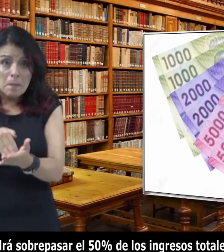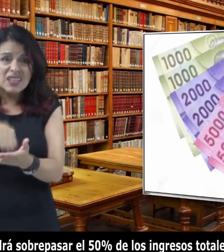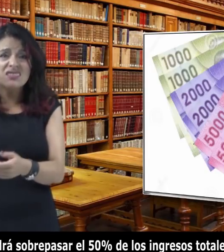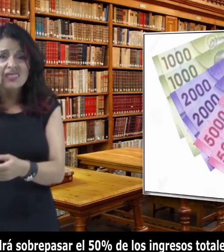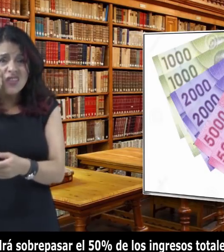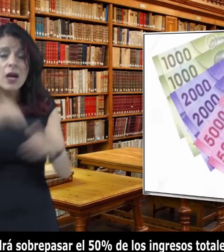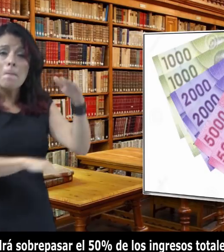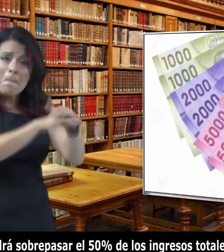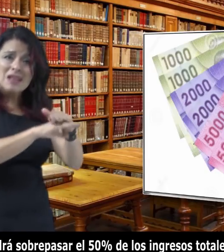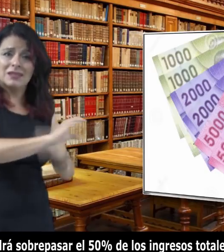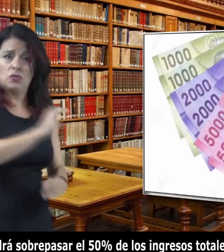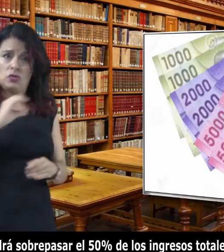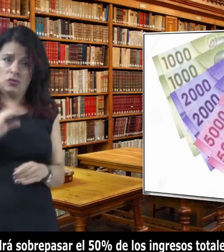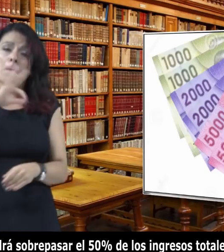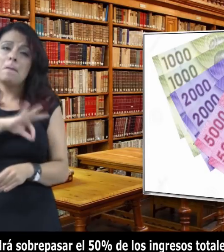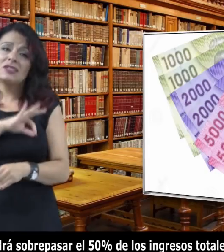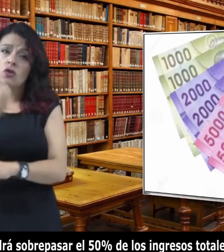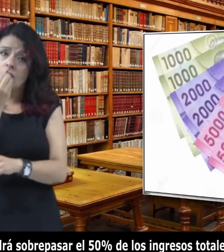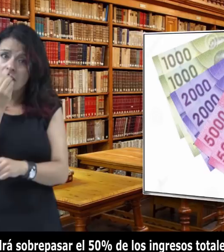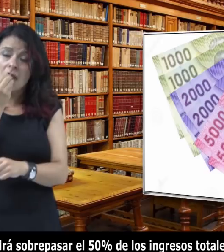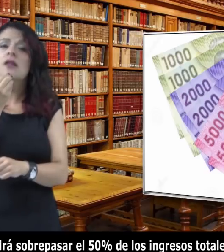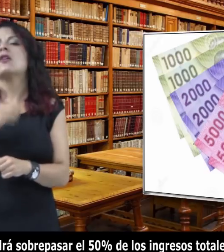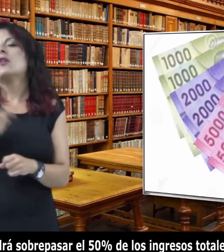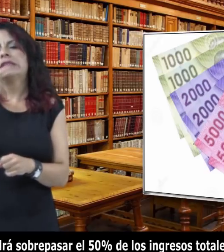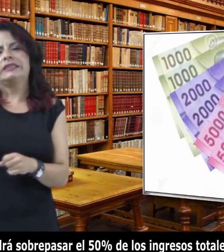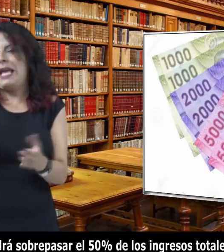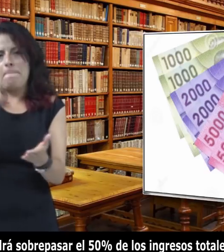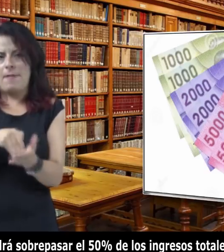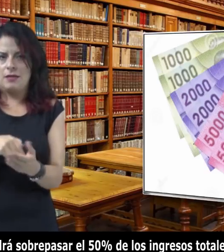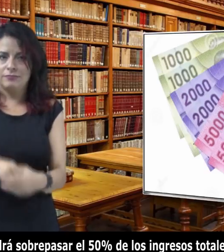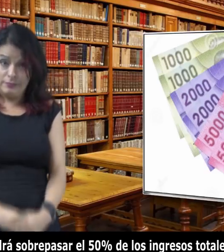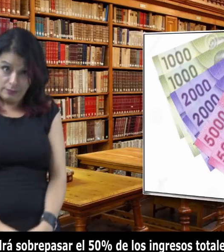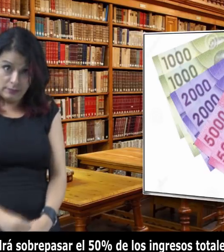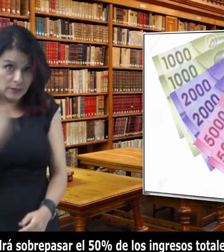ingreso total del padre es de 200.000, máximo podrá entregar 100.000 pesos para la pensión.